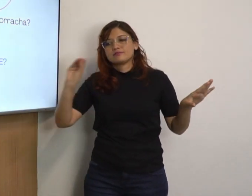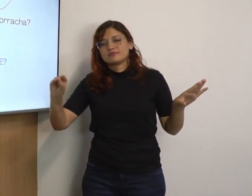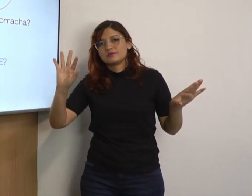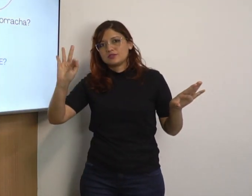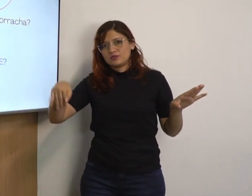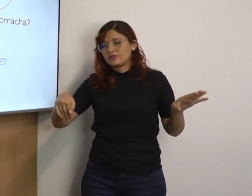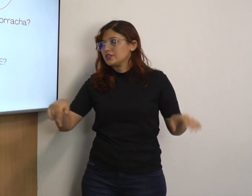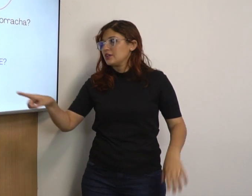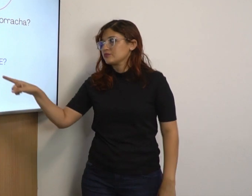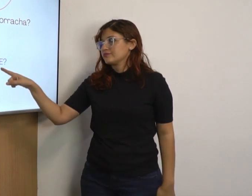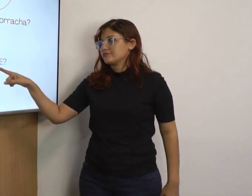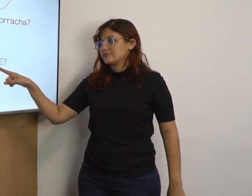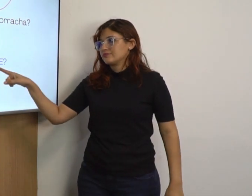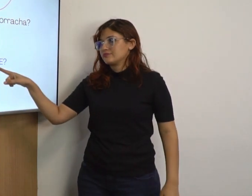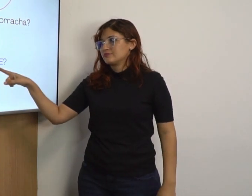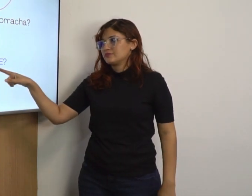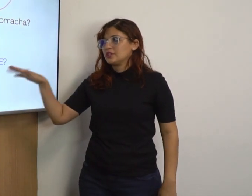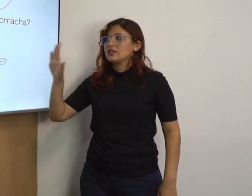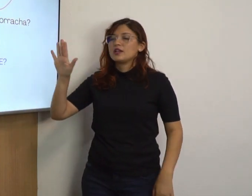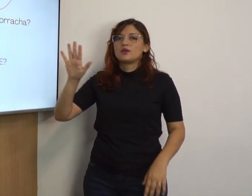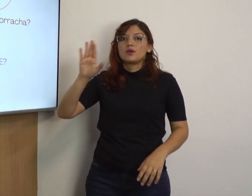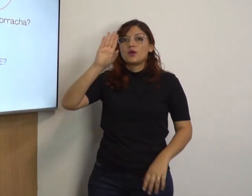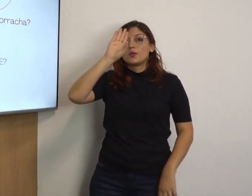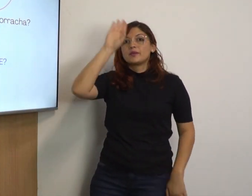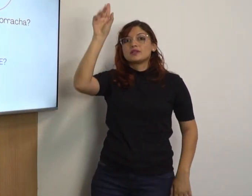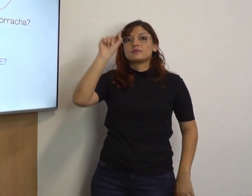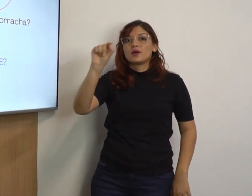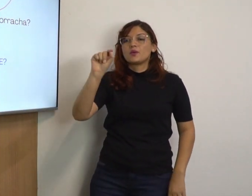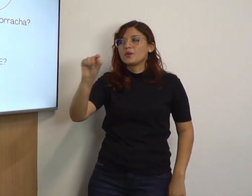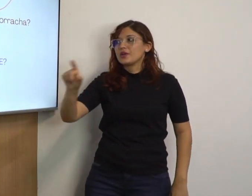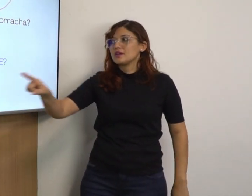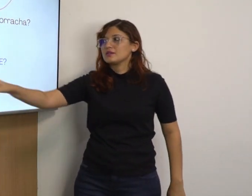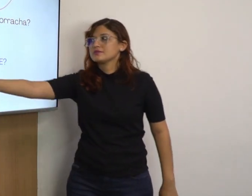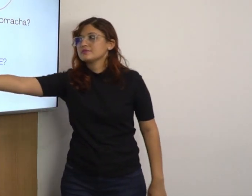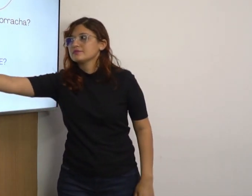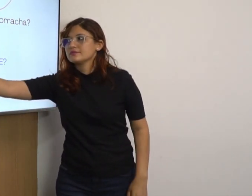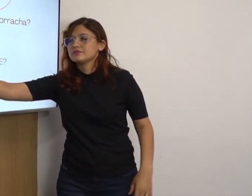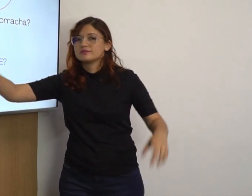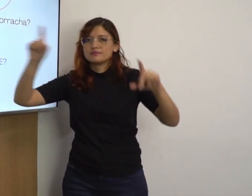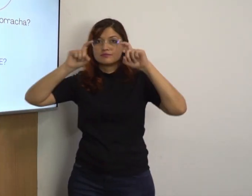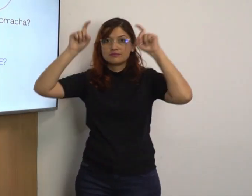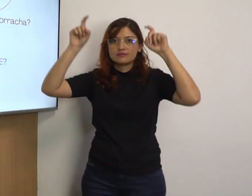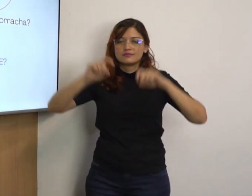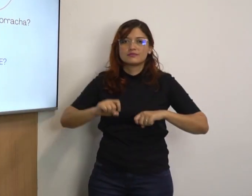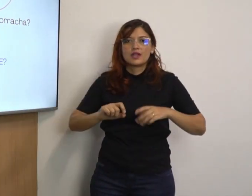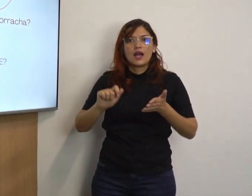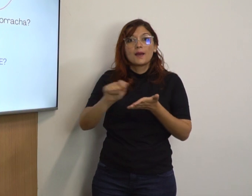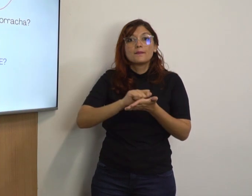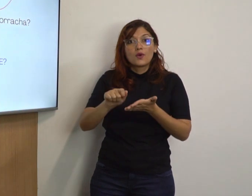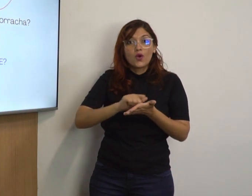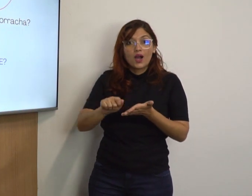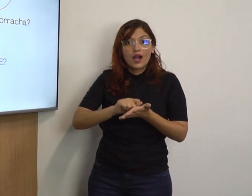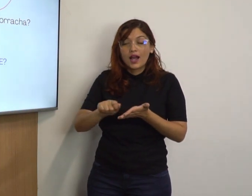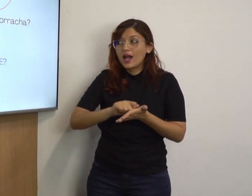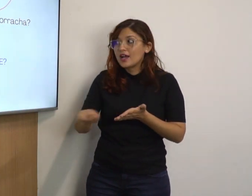que o que vai sinalizar a pergunta vai para o final. Eu vou